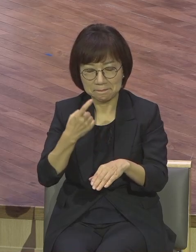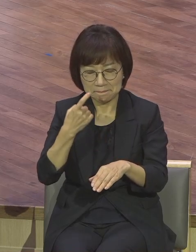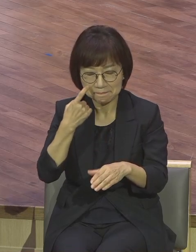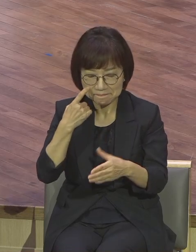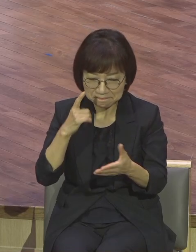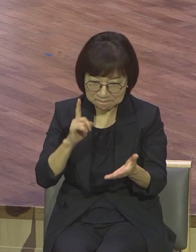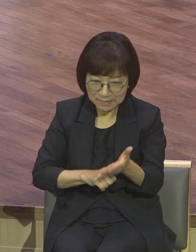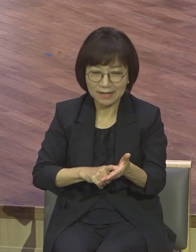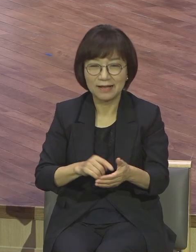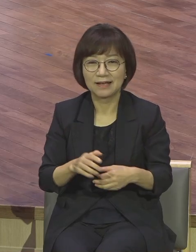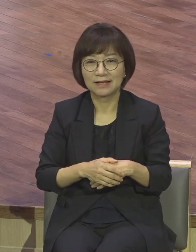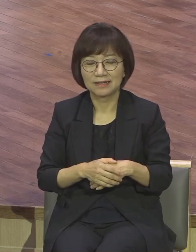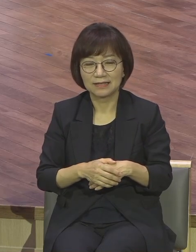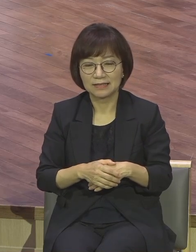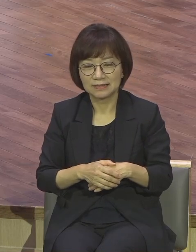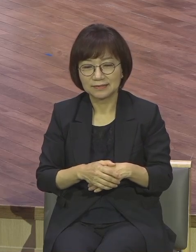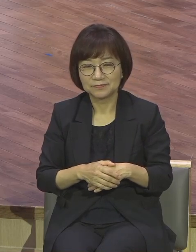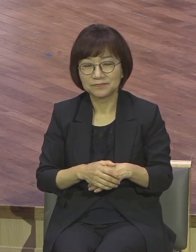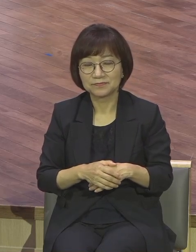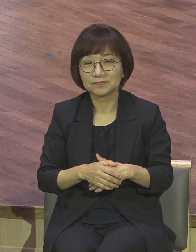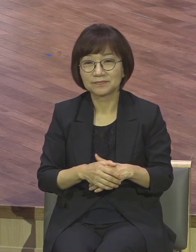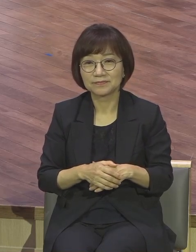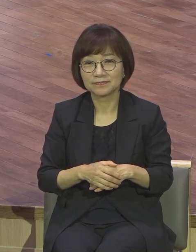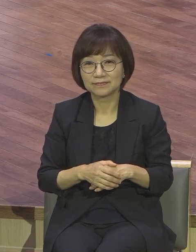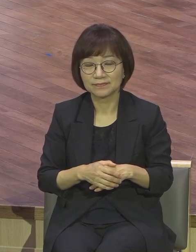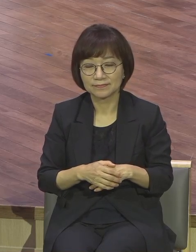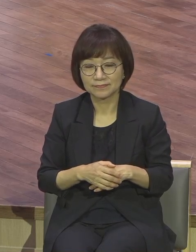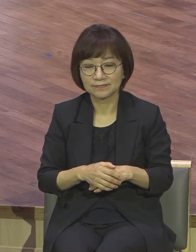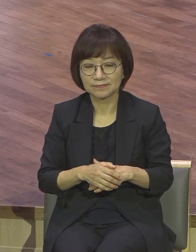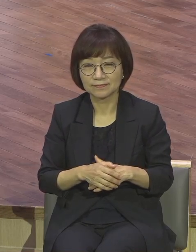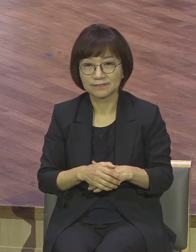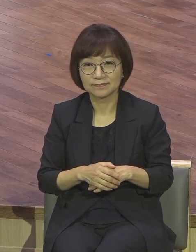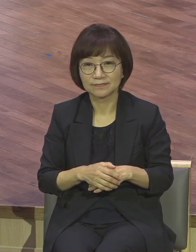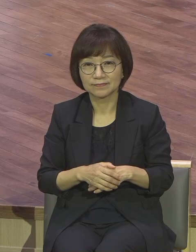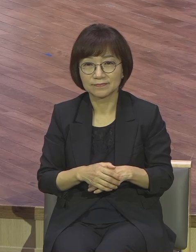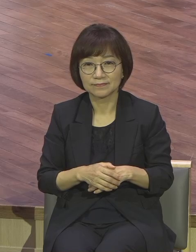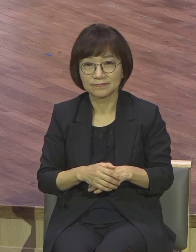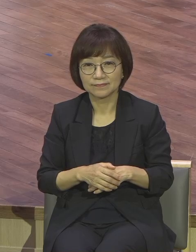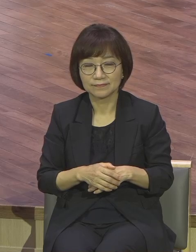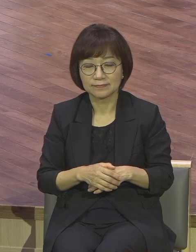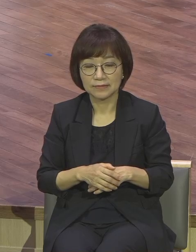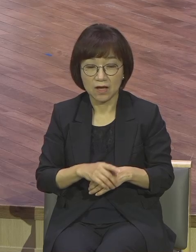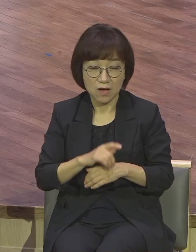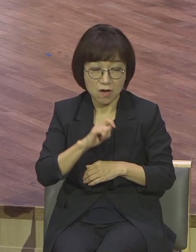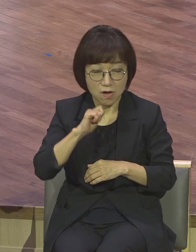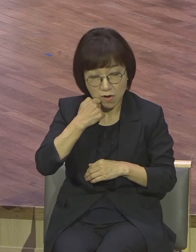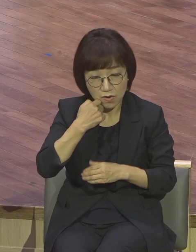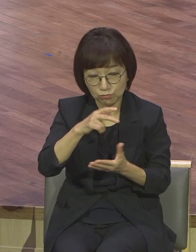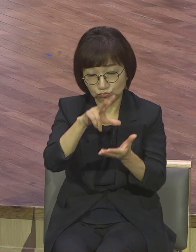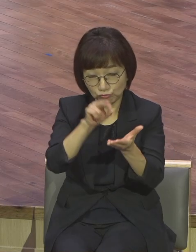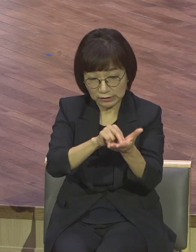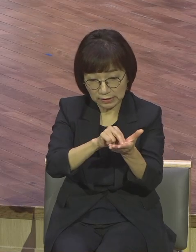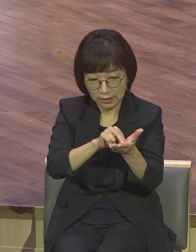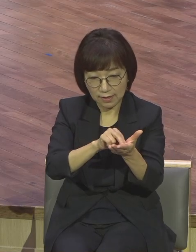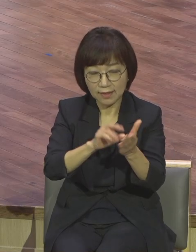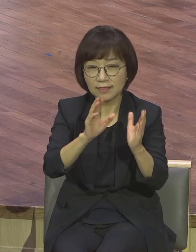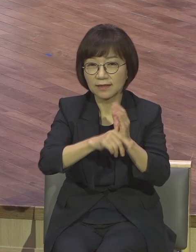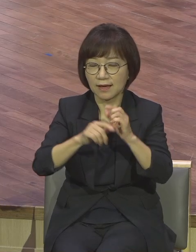어려운 거 하나도 없어요 어려운 거 아니에요 답이 있어요 아멘 기도해보세요 여러분 하나님 자녀들